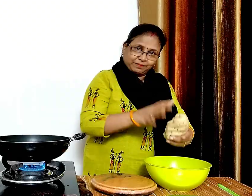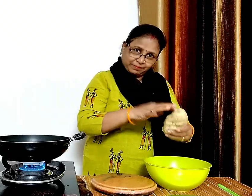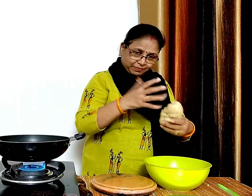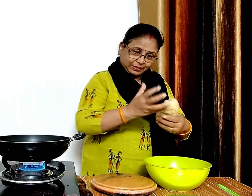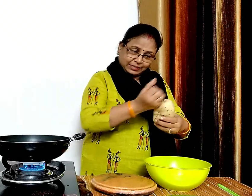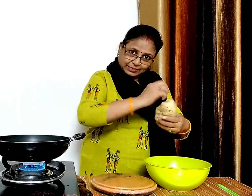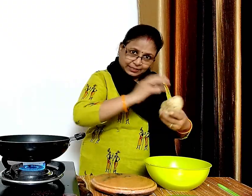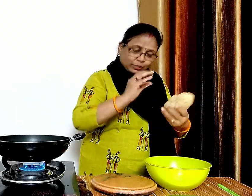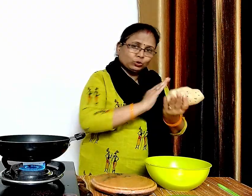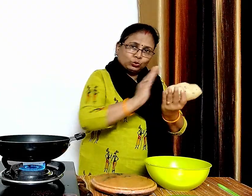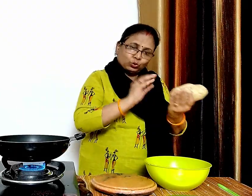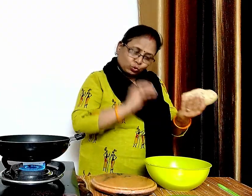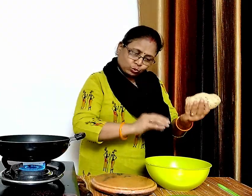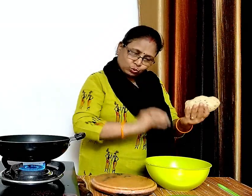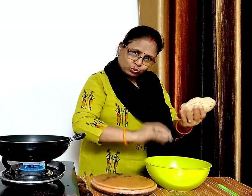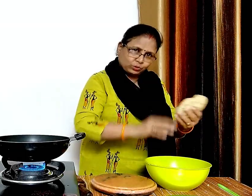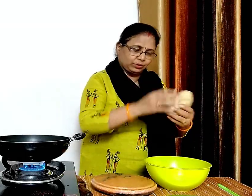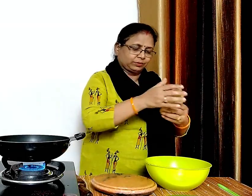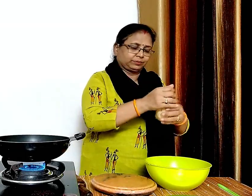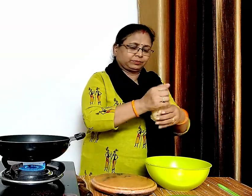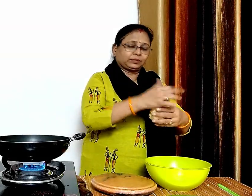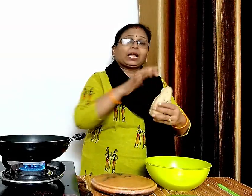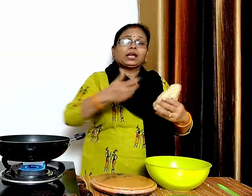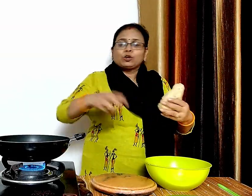अब हम पूड़ी के लिए इसकी छोटे छोटे लोईया बना लेंगे